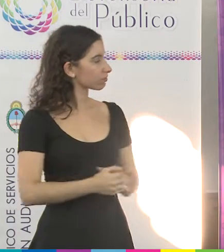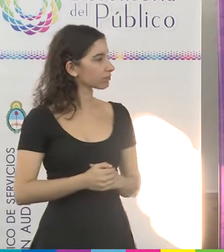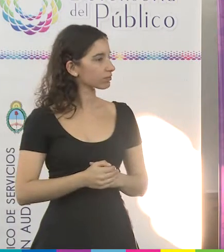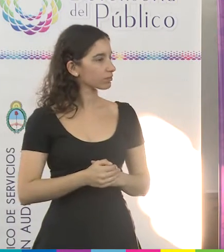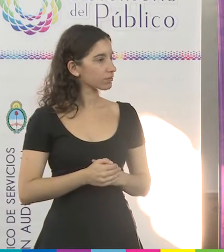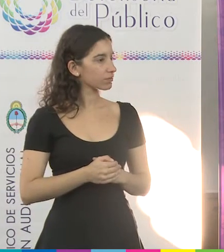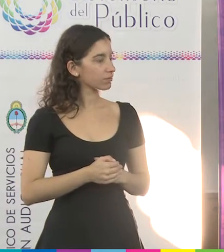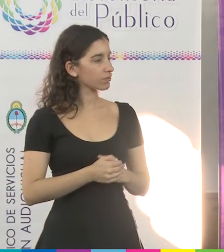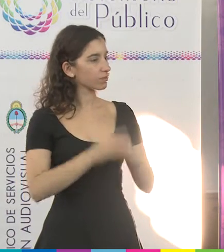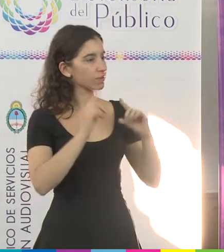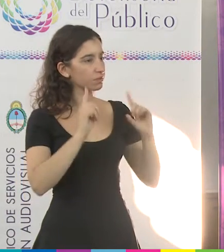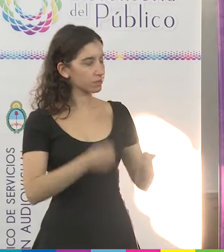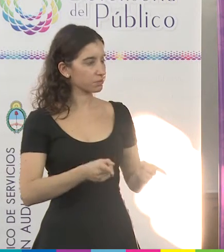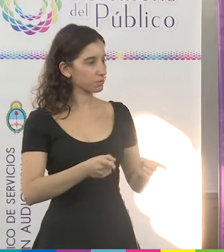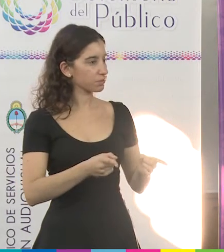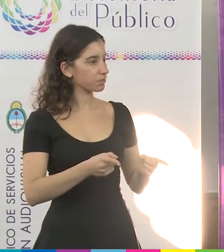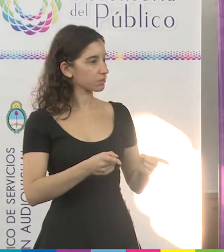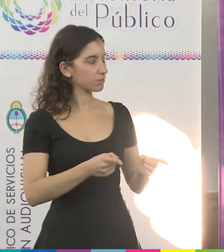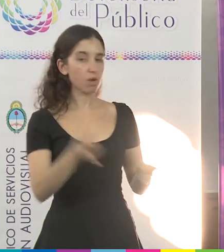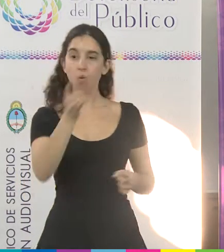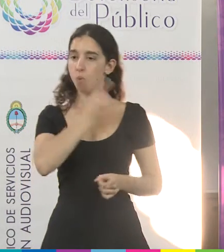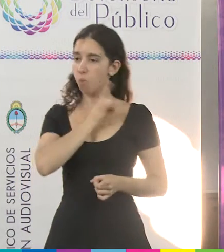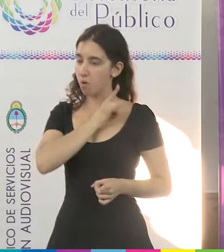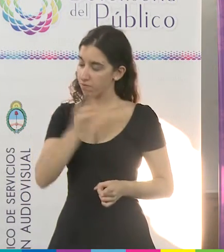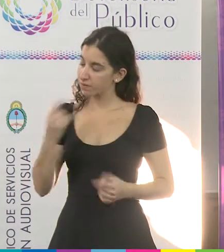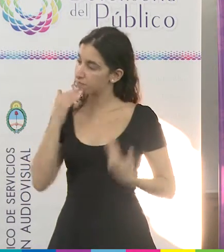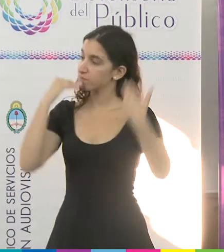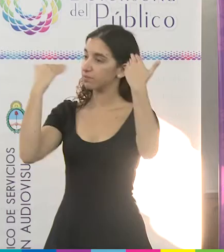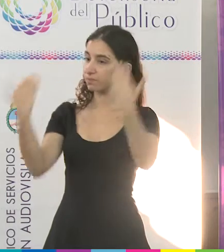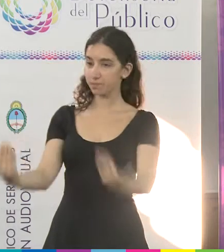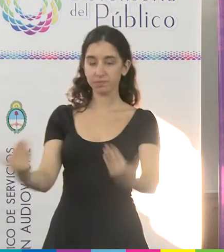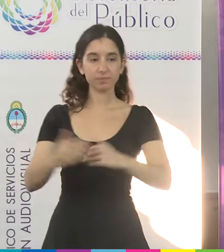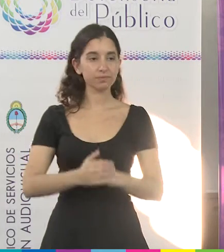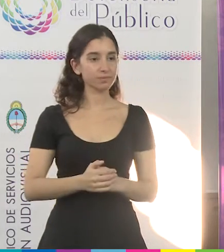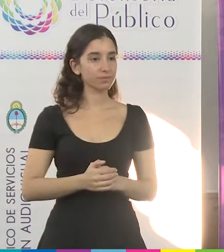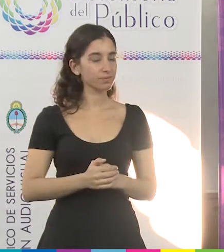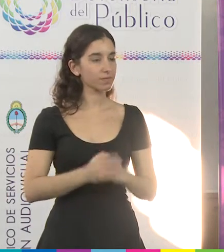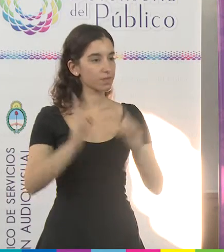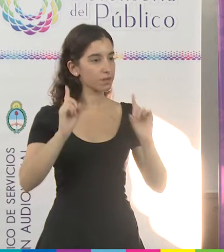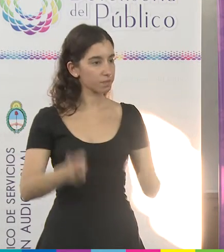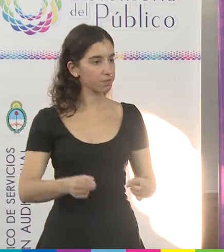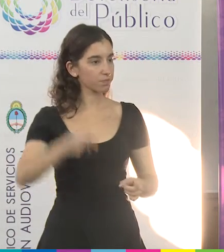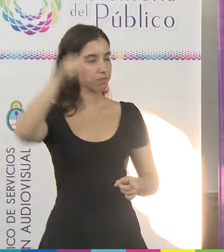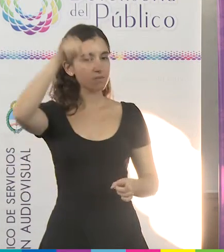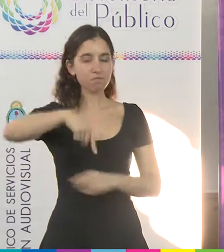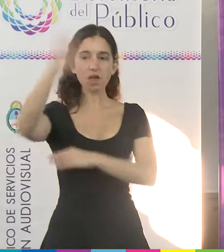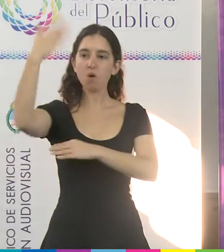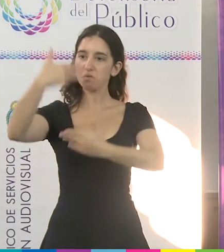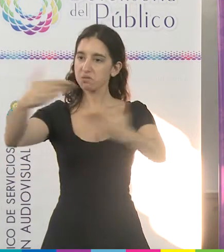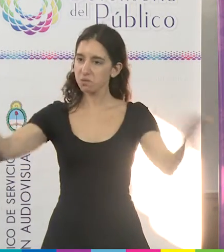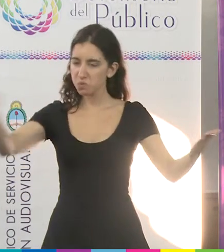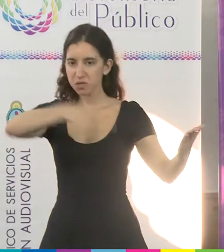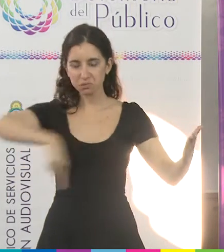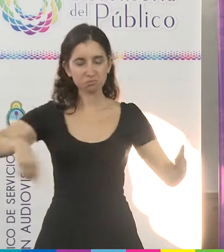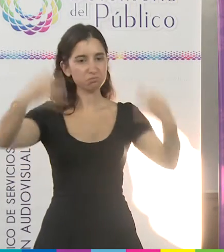y agradecer el espacio que nos da la universidad y celebrar la realización de esta audiencia pública